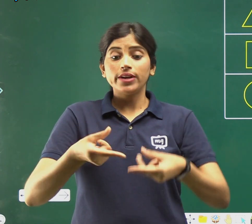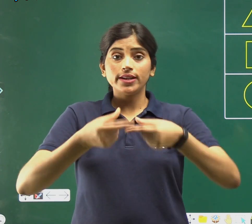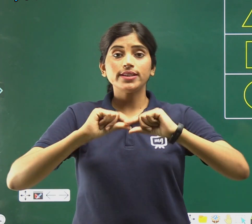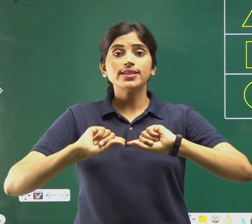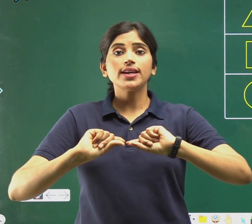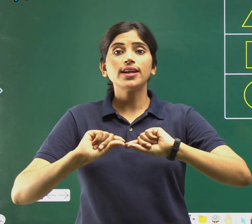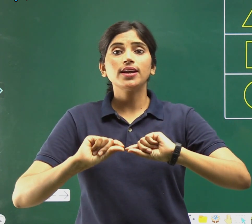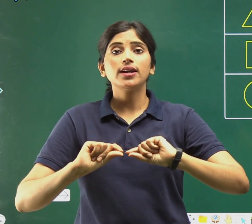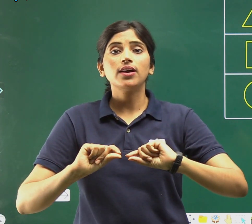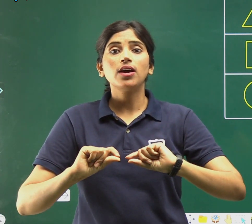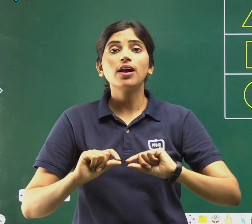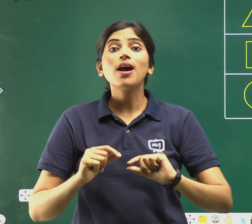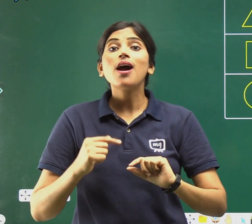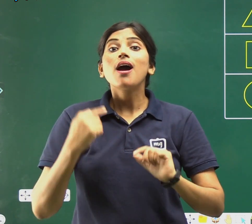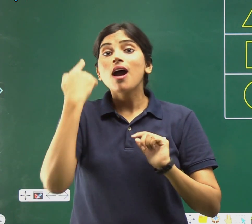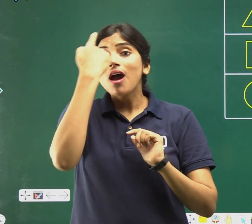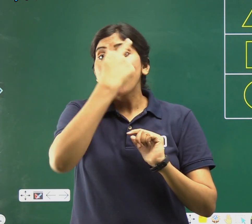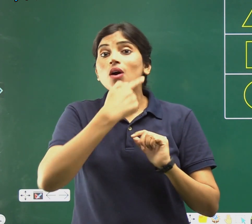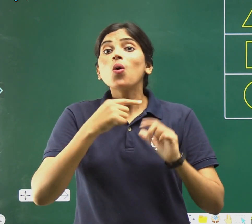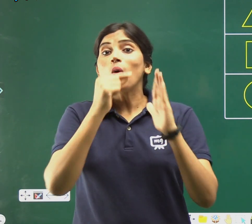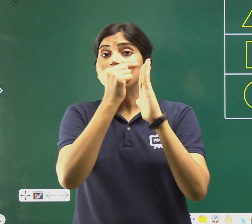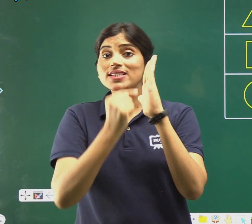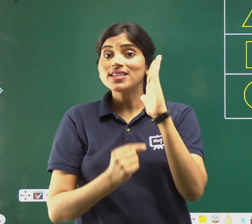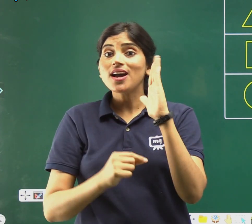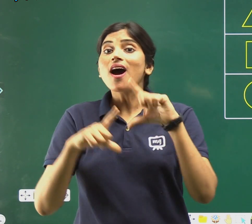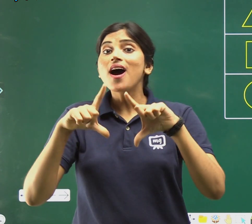कौन सी आकरती है?